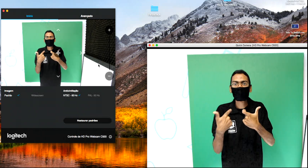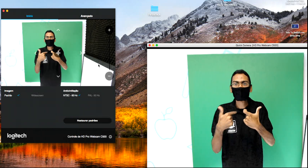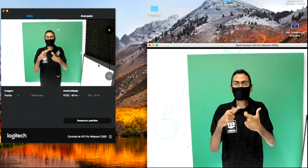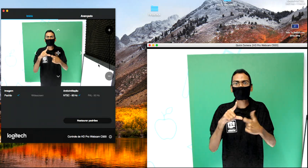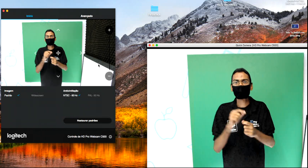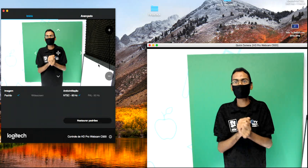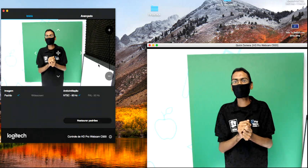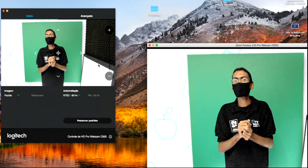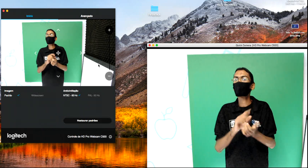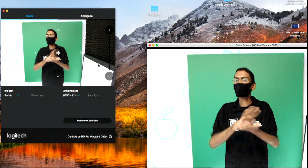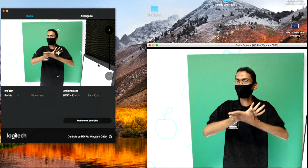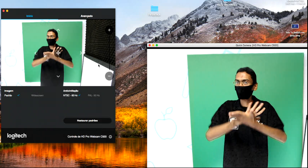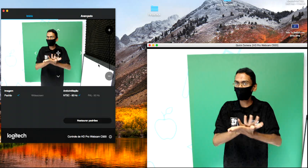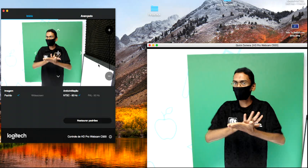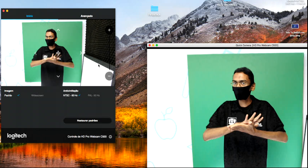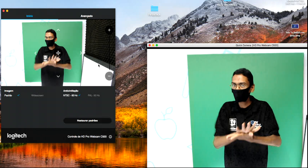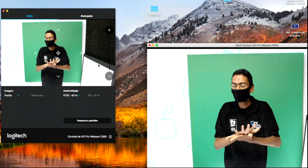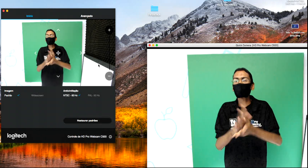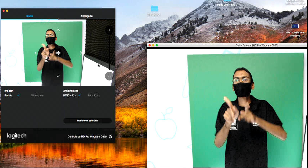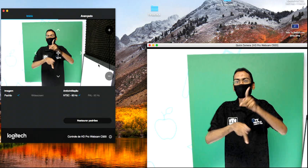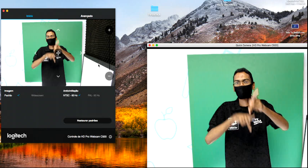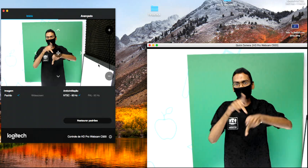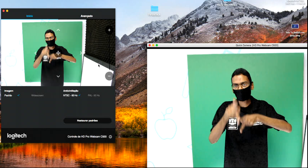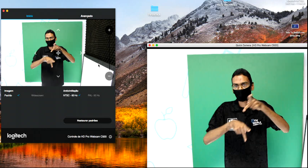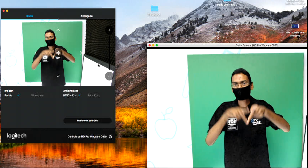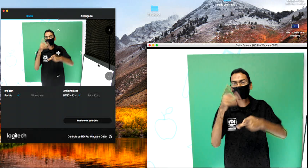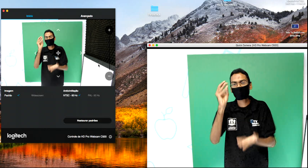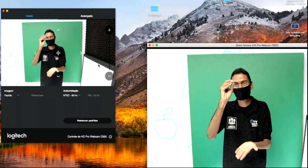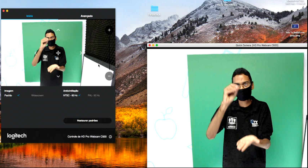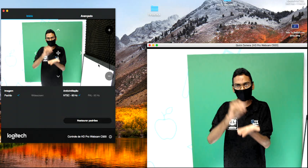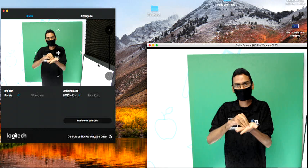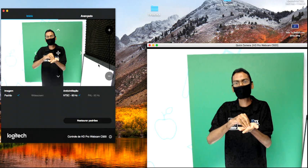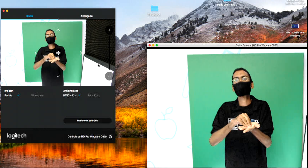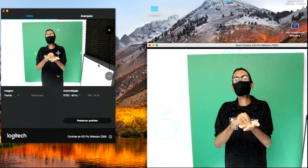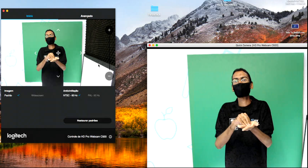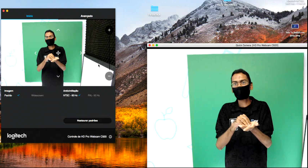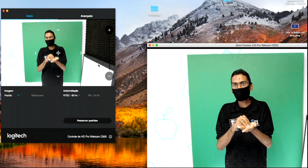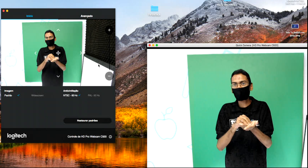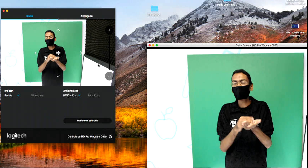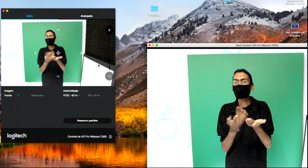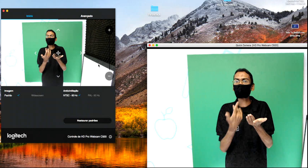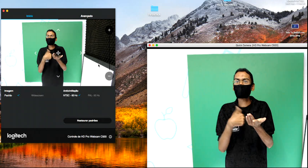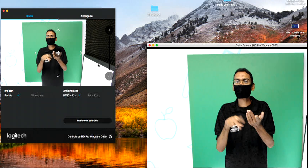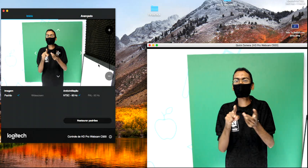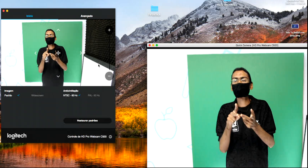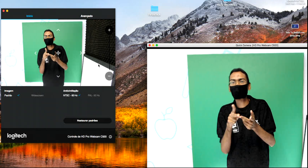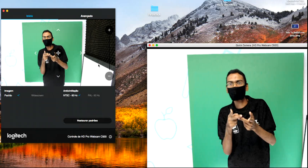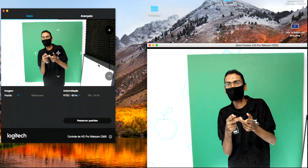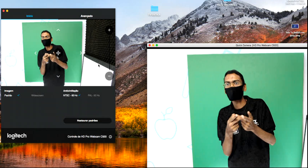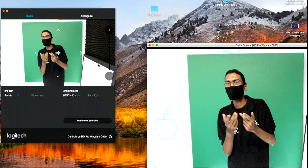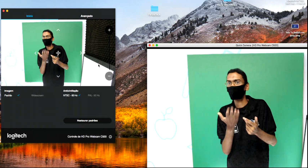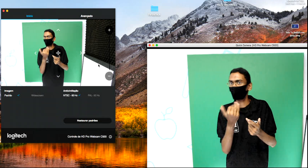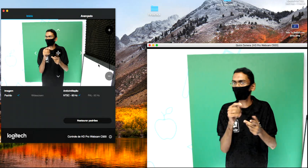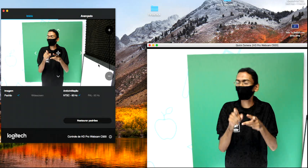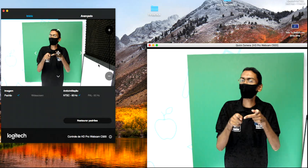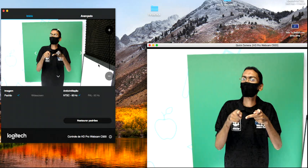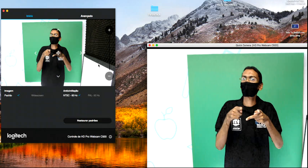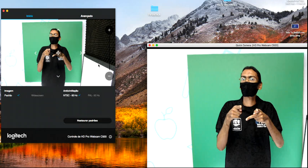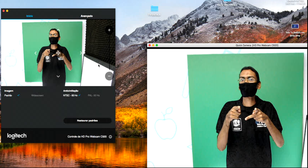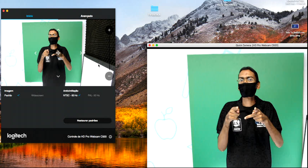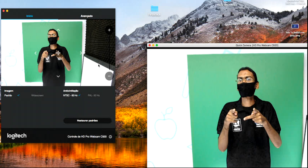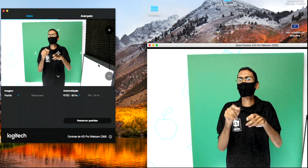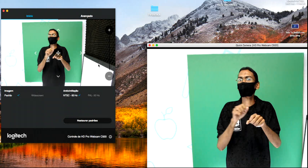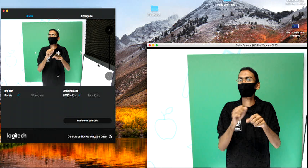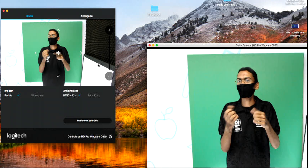desastres. A população foi atingida pela falta de produtos essenciais para sobrevivência e pestes. A tela